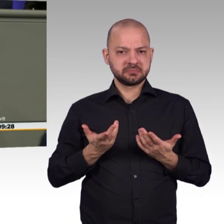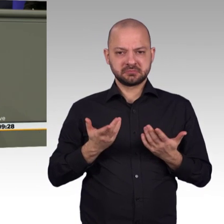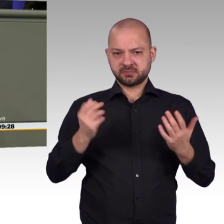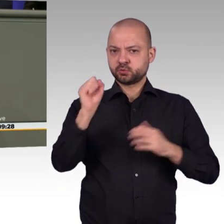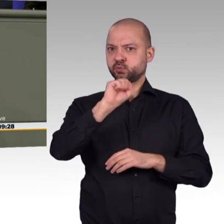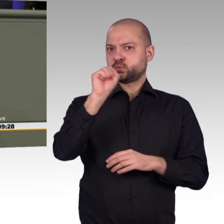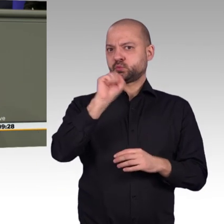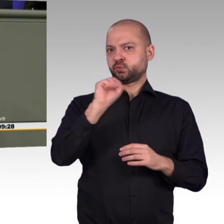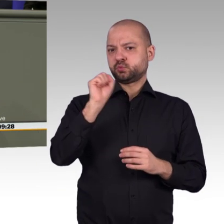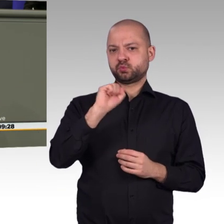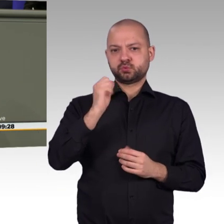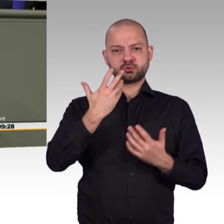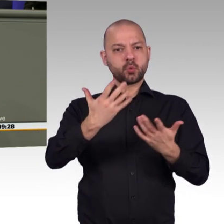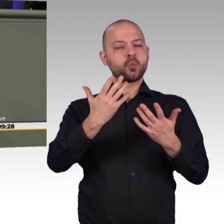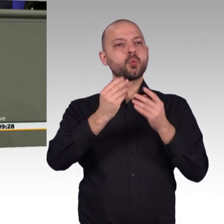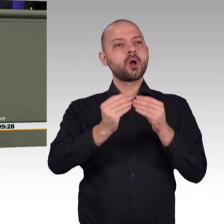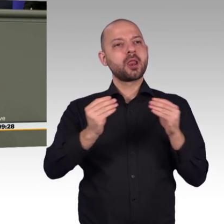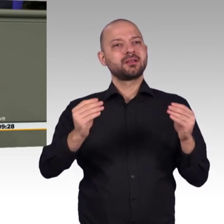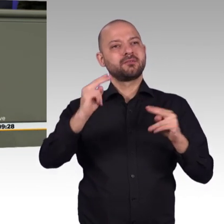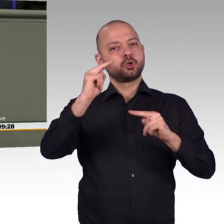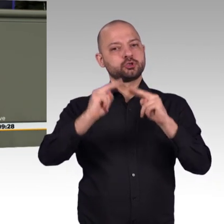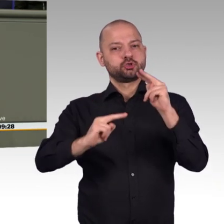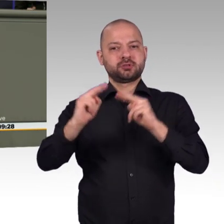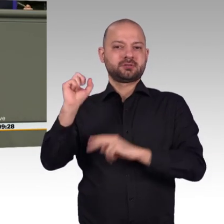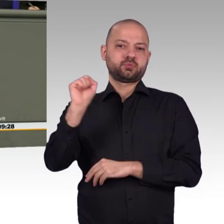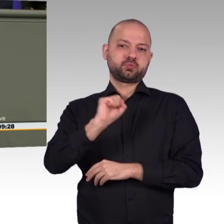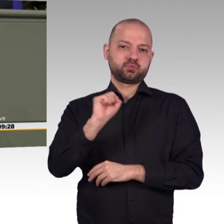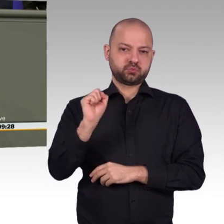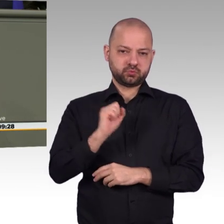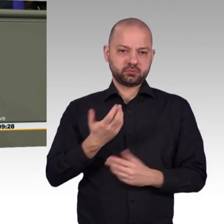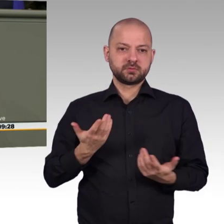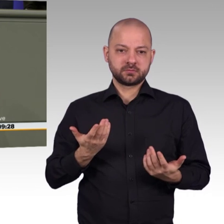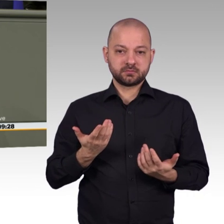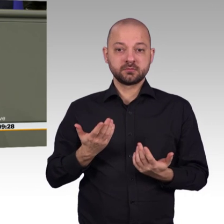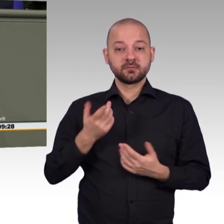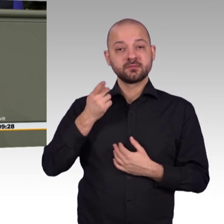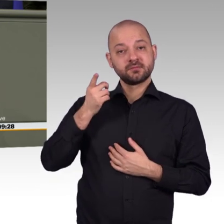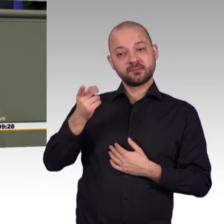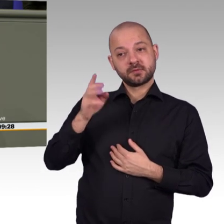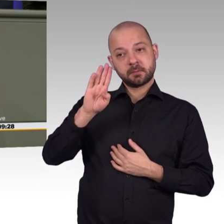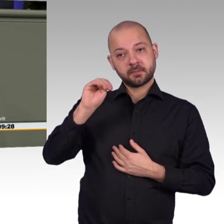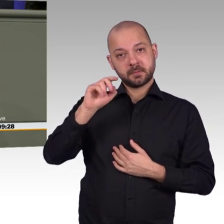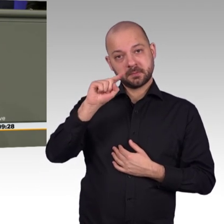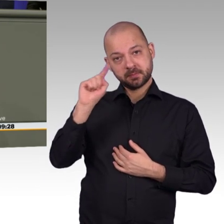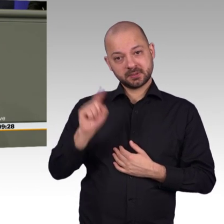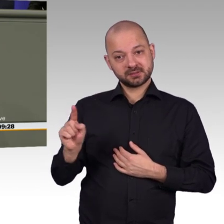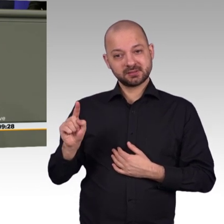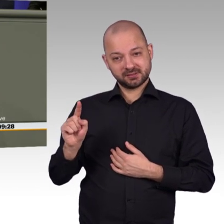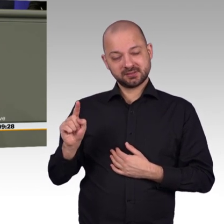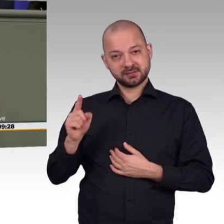nämlich erstens Priorisierung möglicher Maßnahmen, zweitens Umsetzung von Maßnahmen. Ja, was